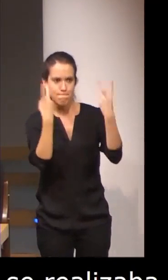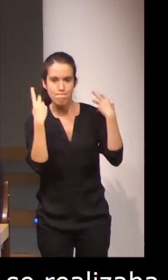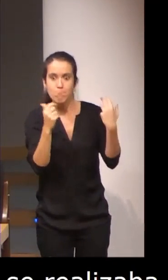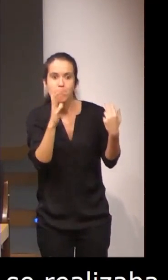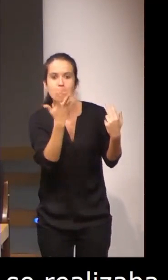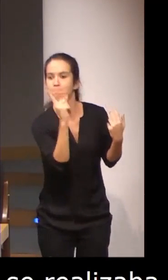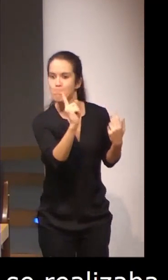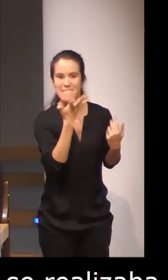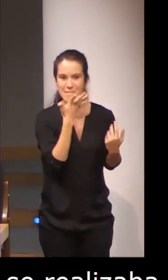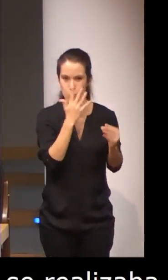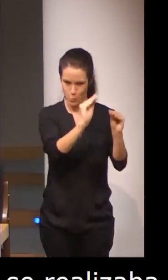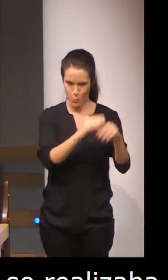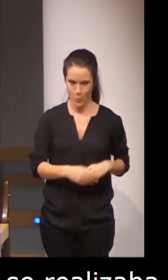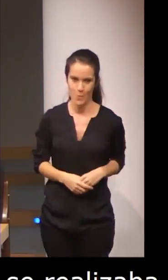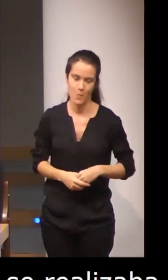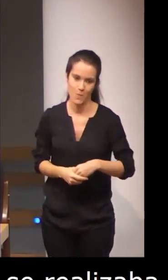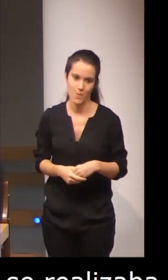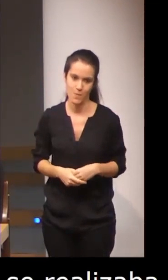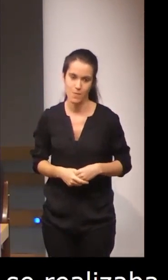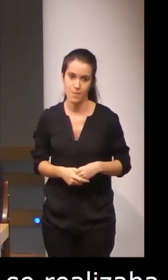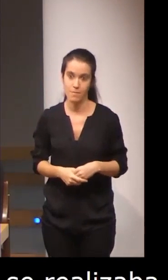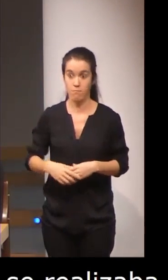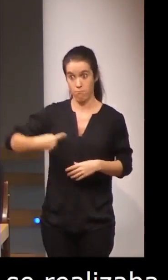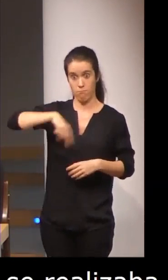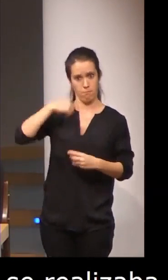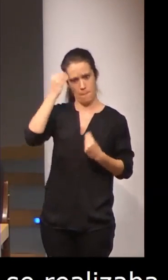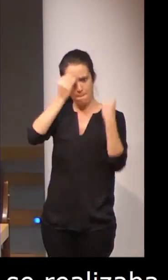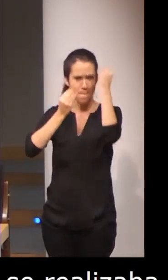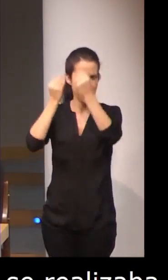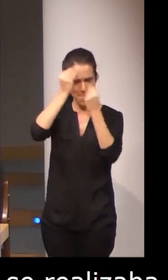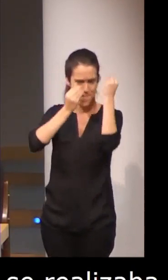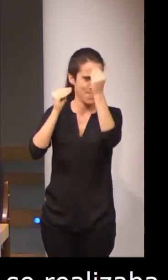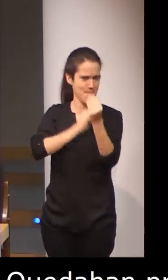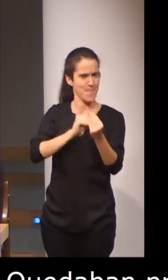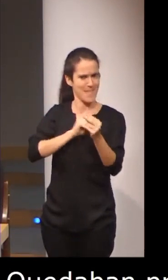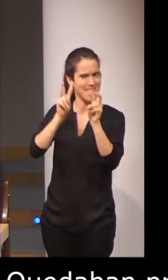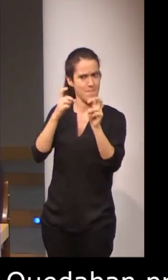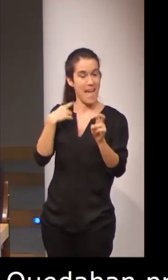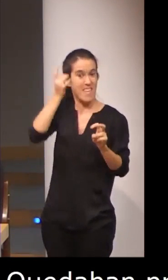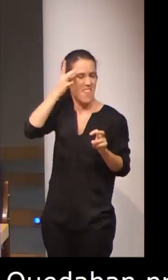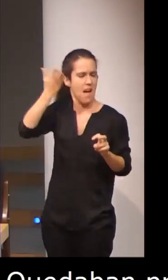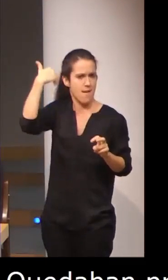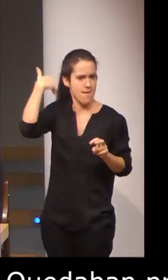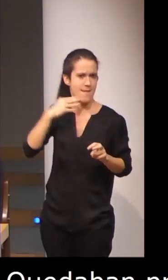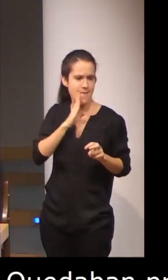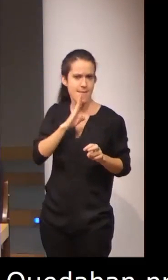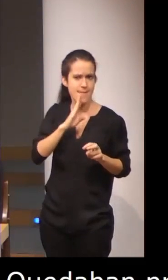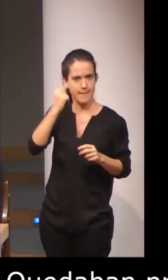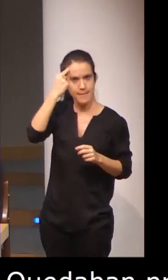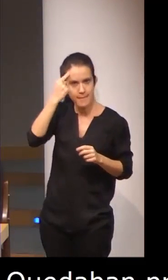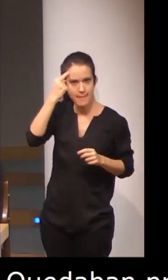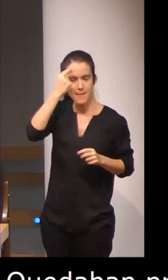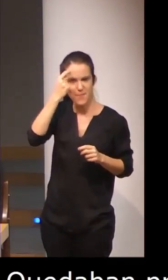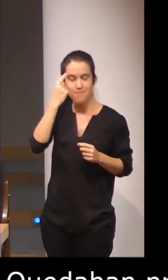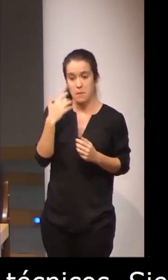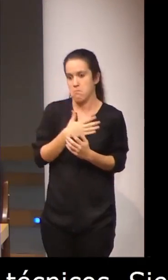Esa idea siempre ha estado rondando en nuestra cabeza y ha muchas veces, creo yo